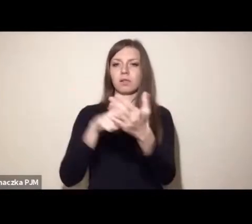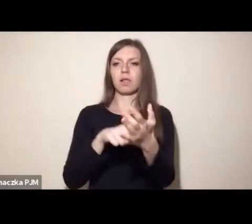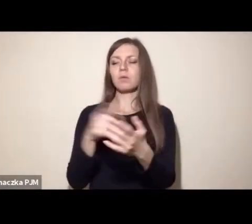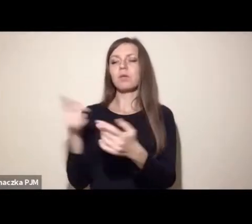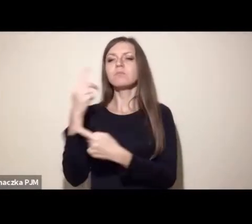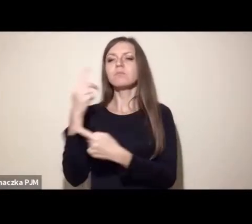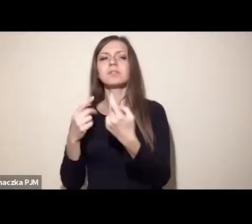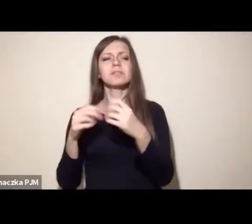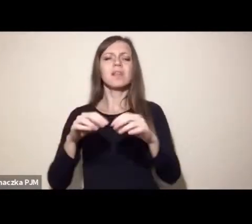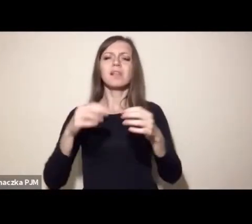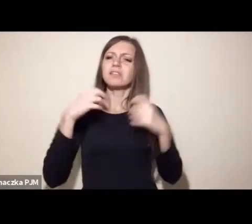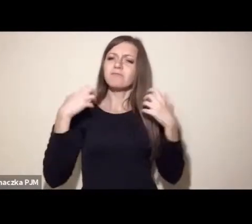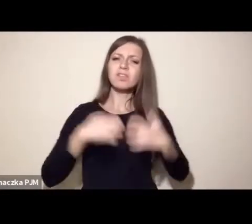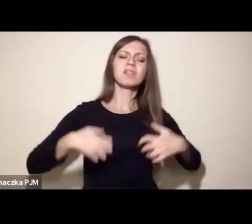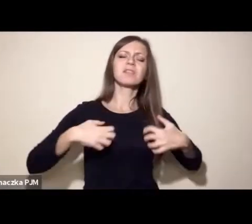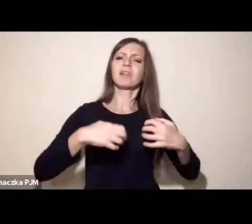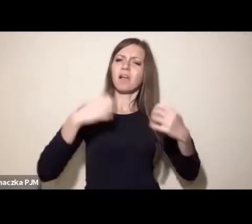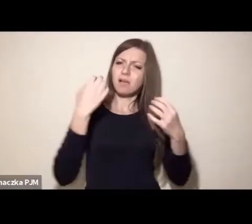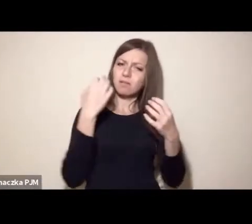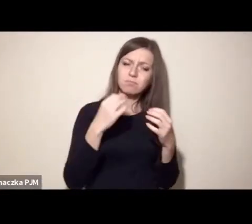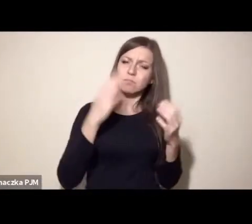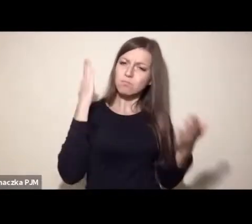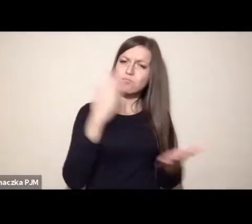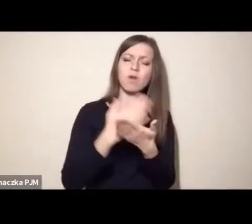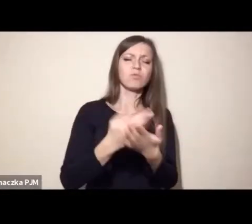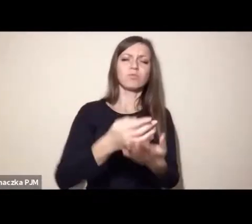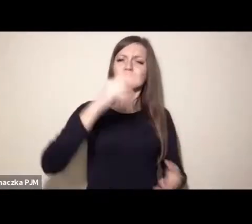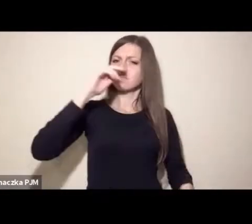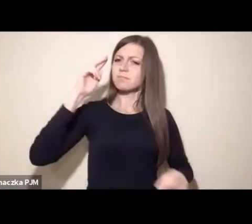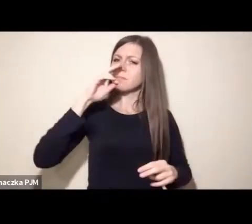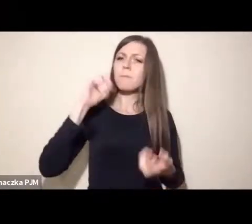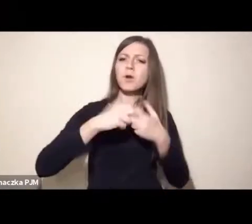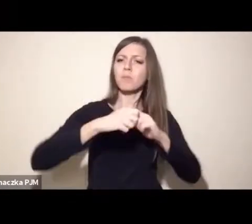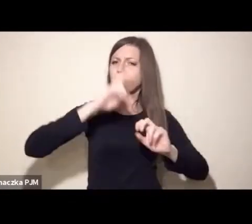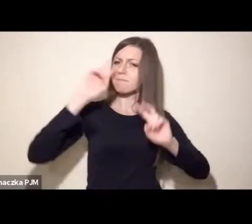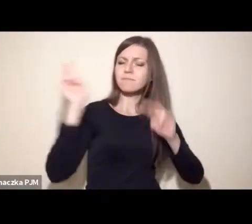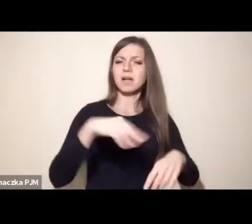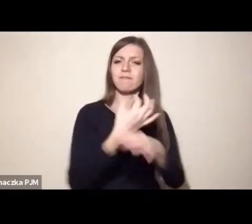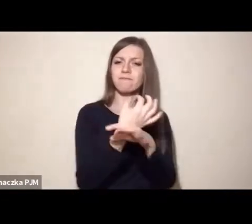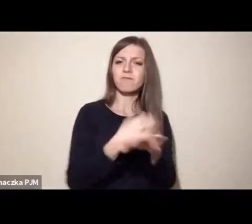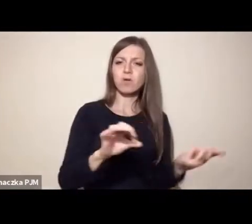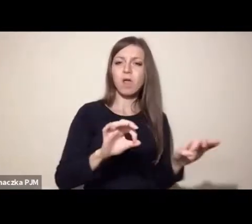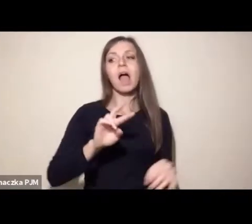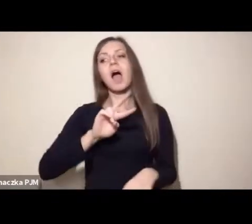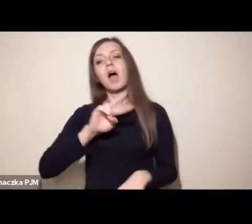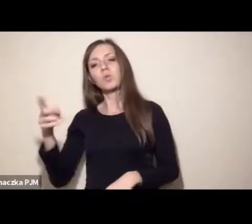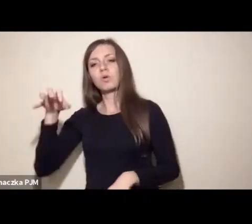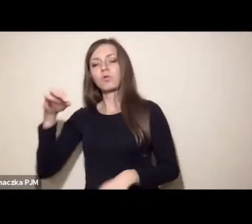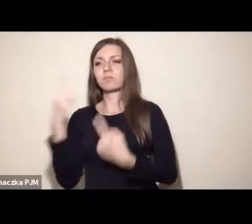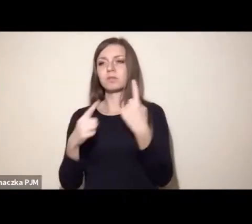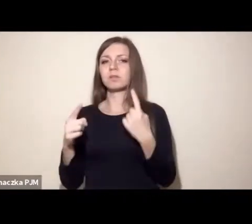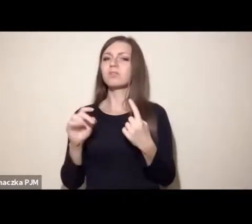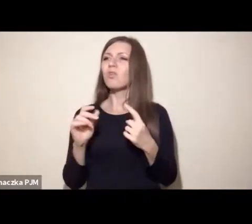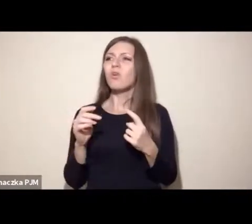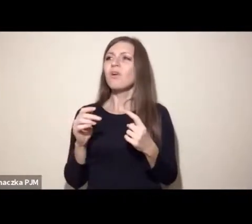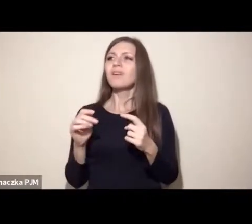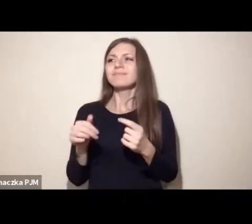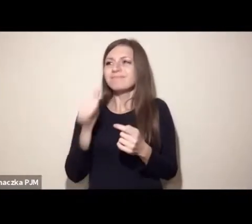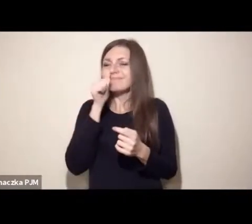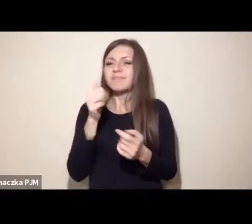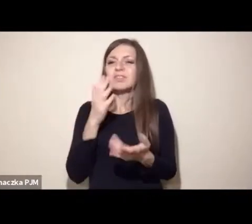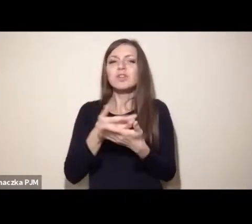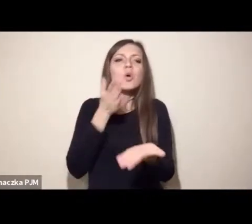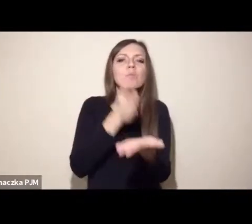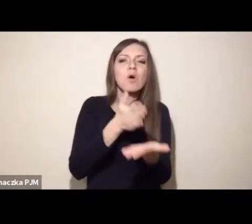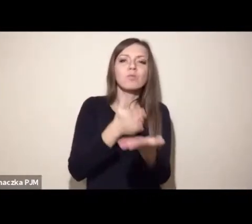a inni z nas walczą tylko o poprawę dobrostanu zwierząt. I też przy tych różnicach wielu z nas oskarża się nawzajem o